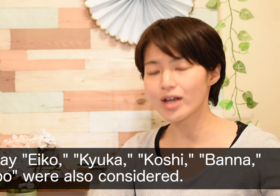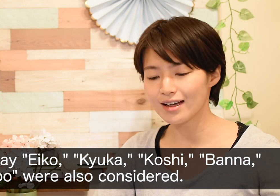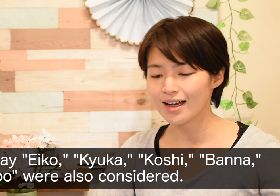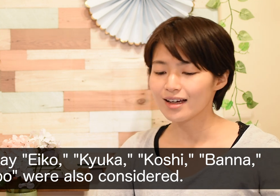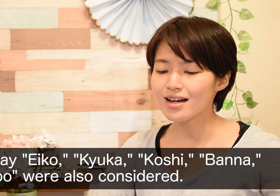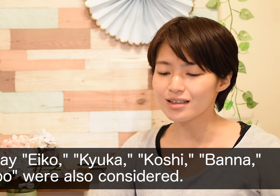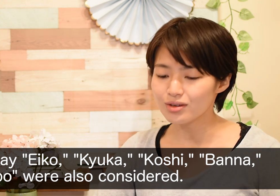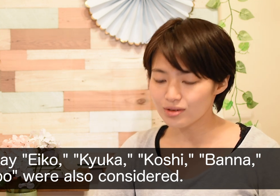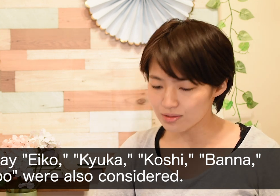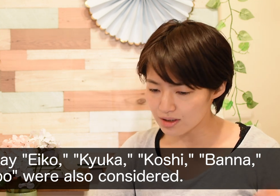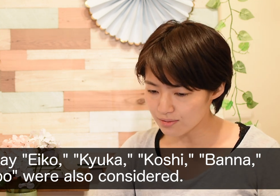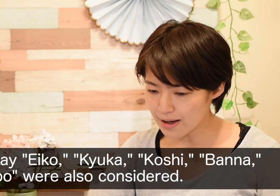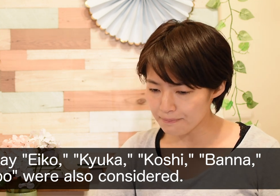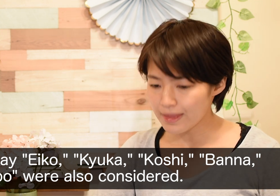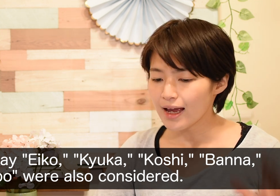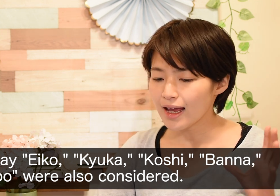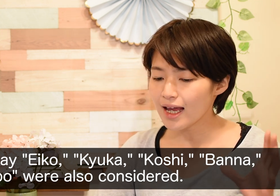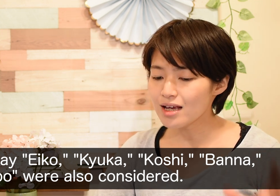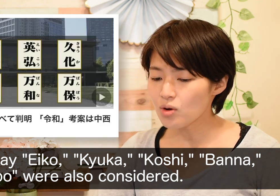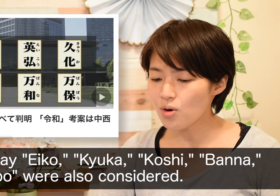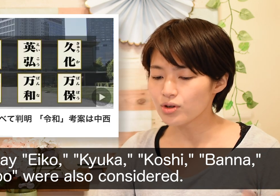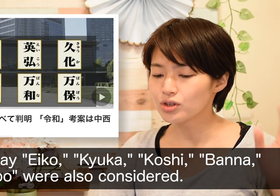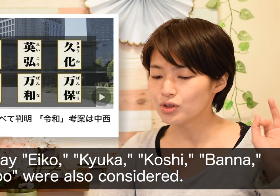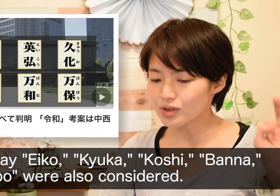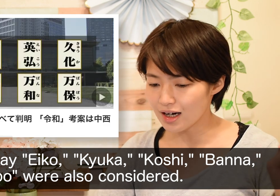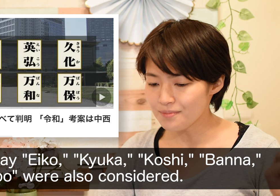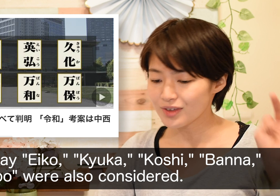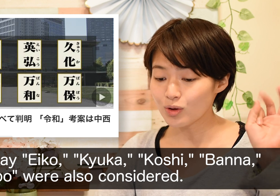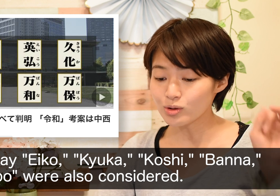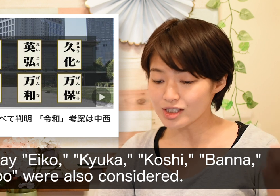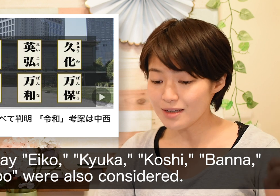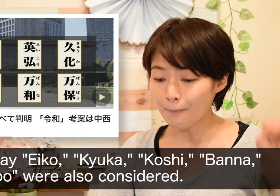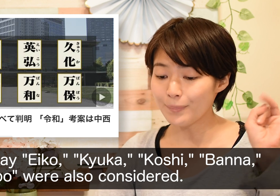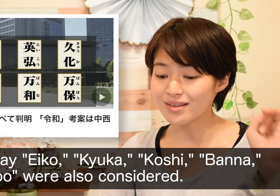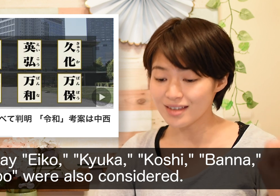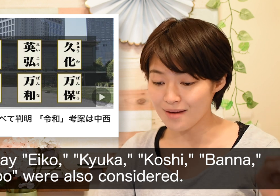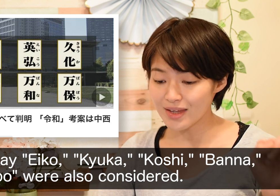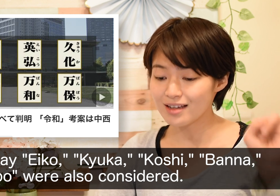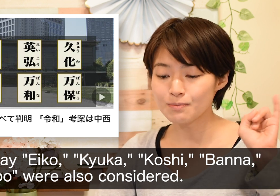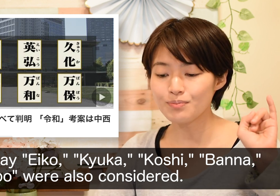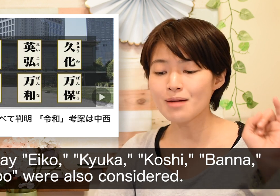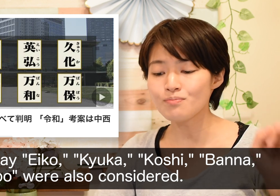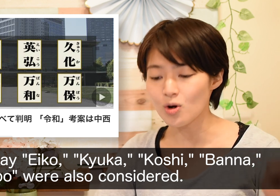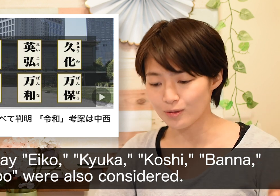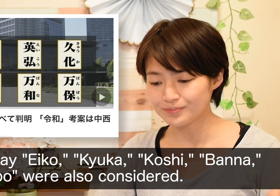源が言うことにはえいこう、きゅうか、こうし、ばんな、ばんぽう